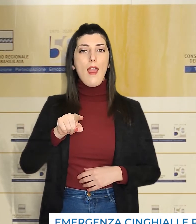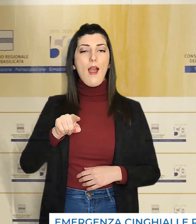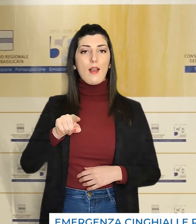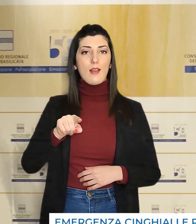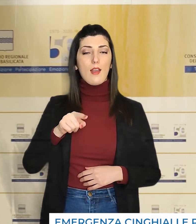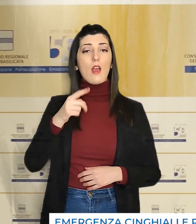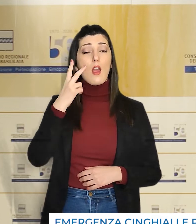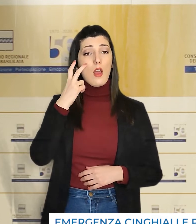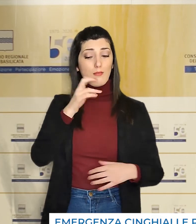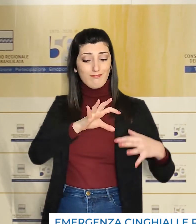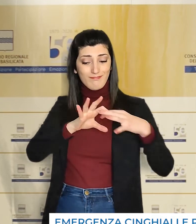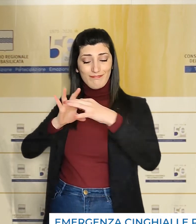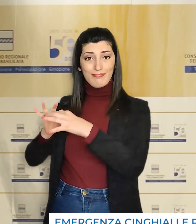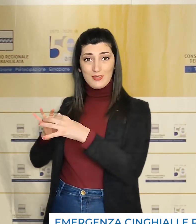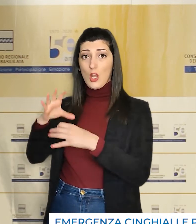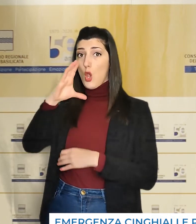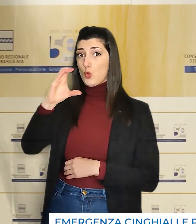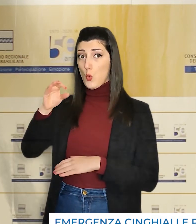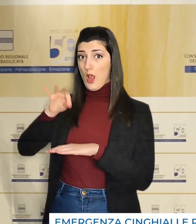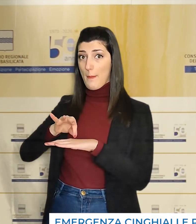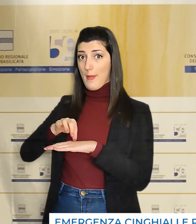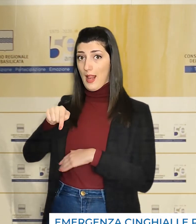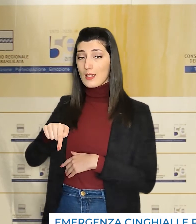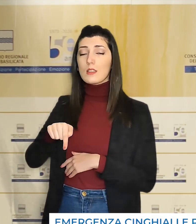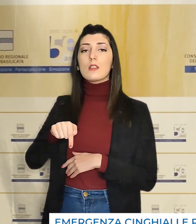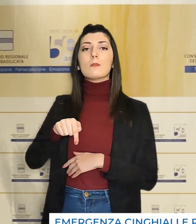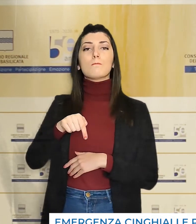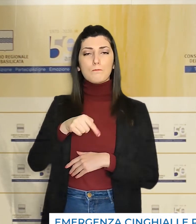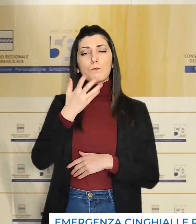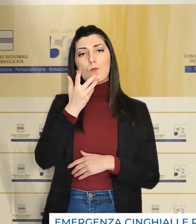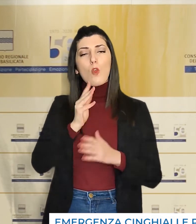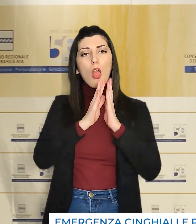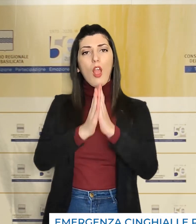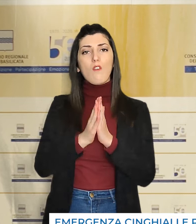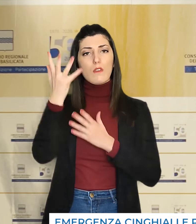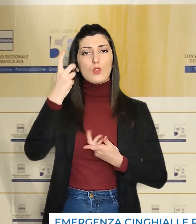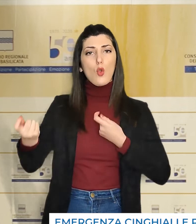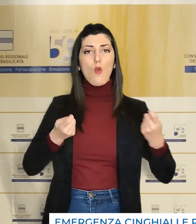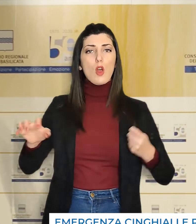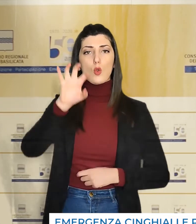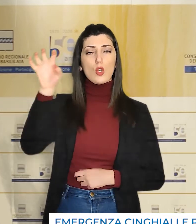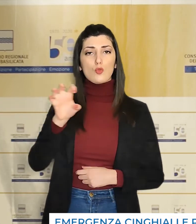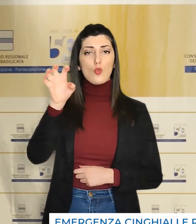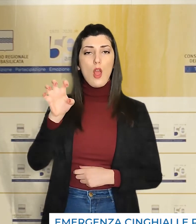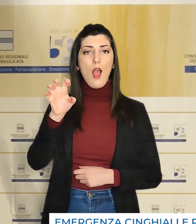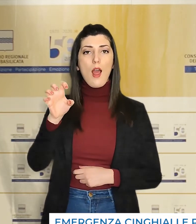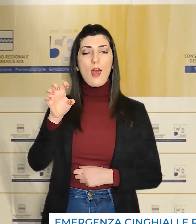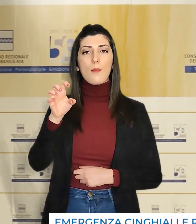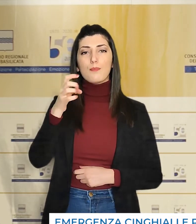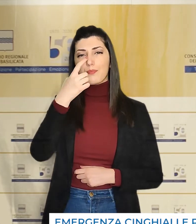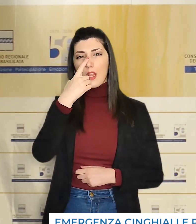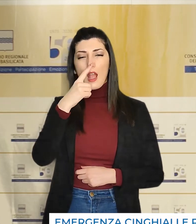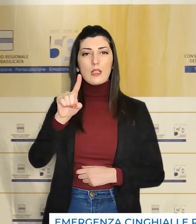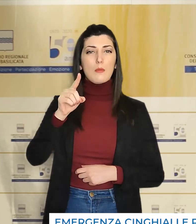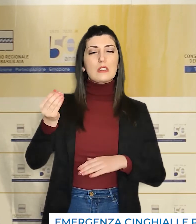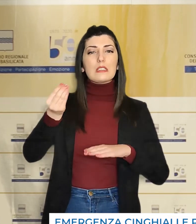stessi con la peste suina, invitano il governo regionale a mettere in campo metodi straordinari